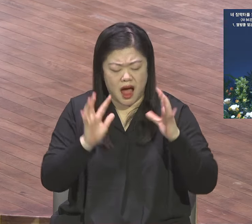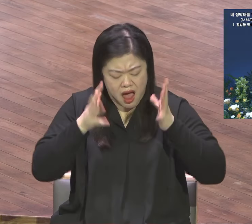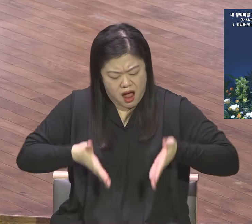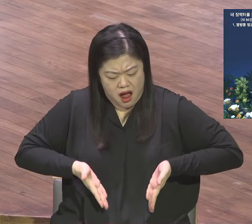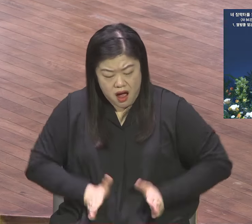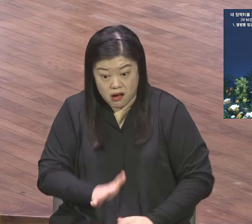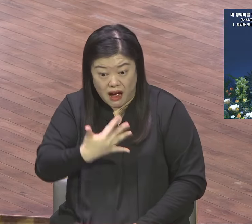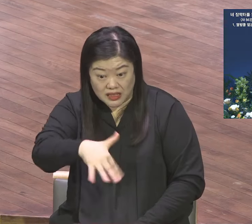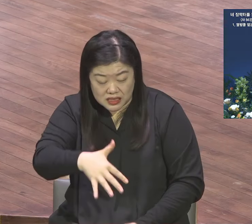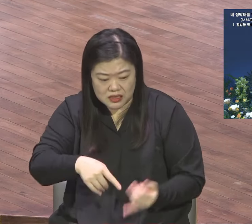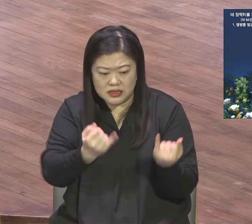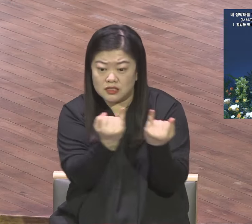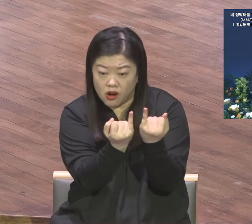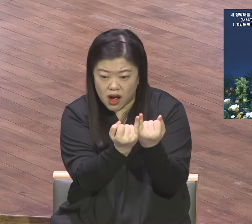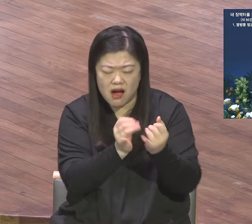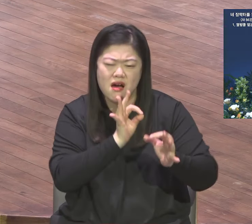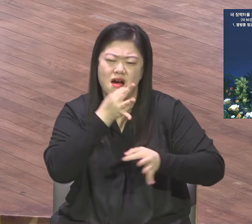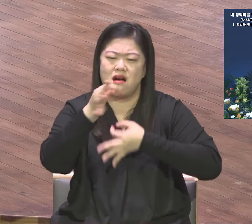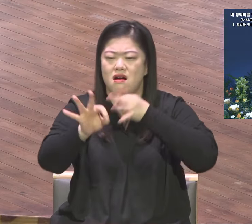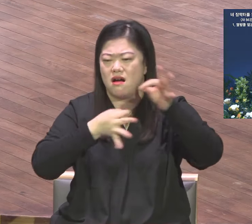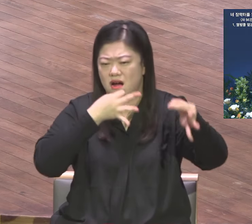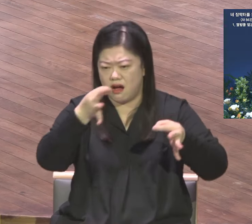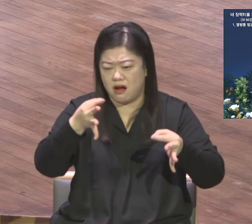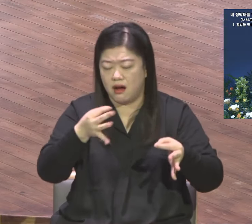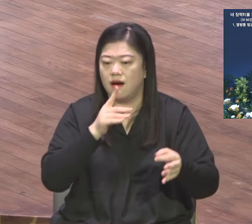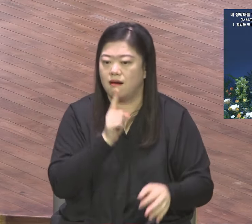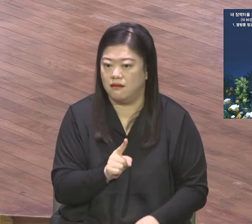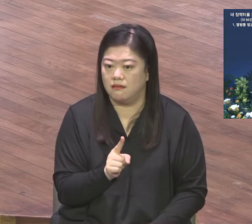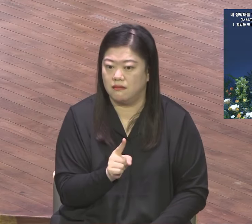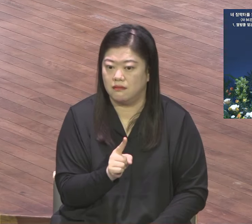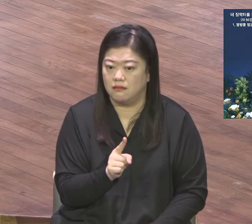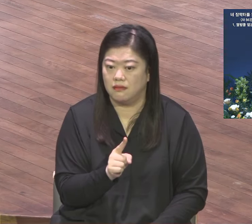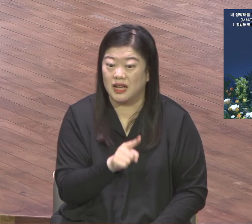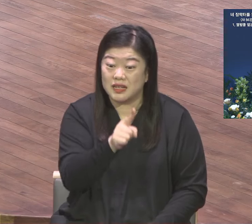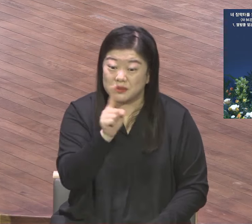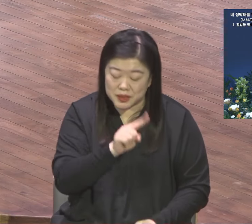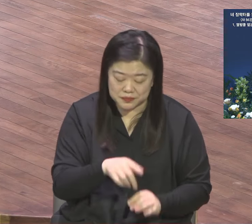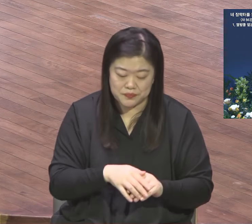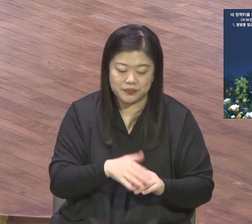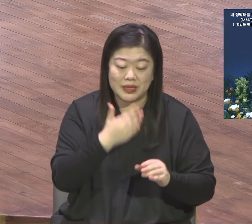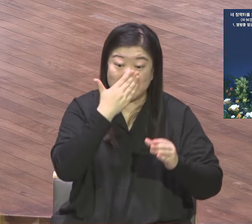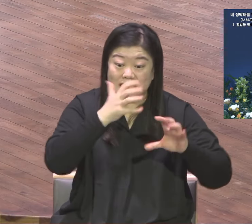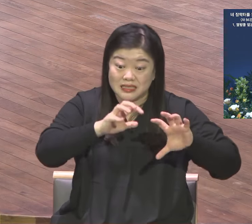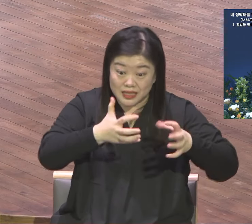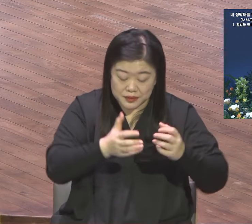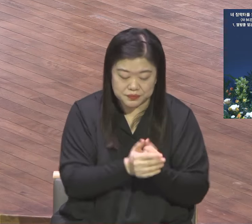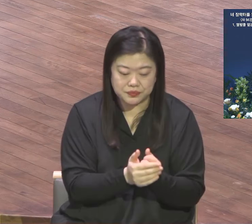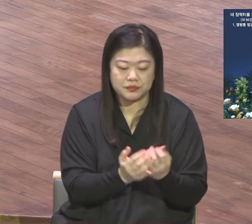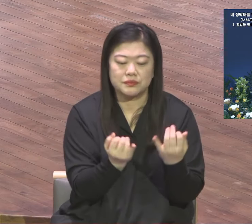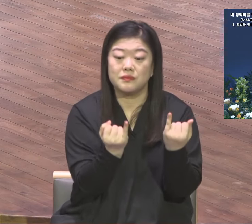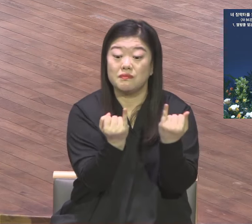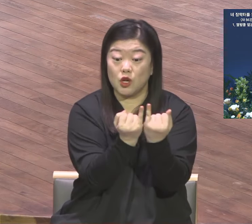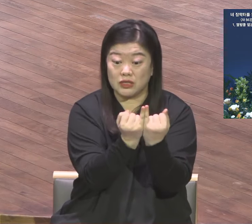이사야 선지자는 이스라엘 백성들을 임신을 못하고 추상하지 못하는 여인을 묘사하고 있습니다.